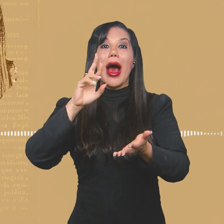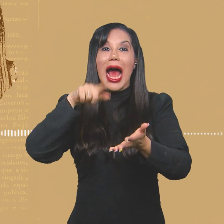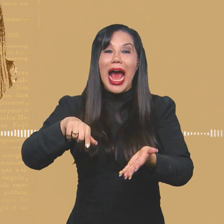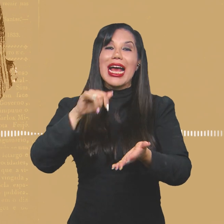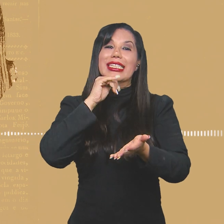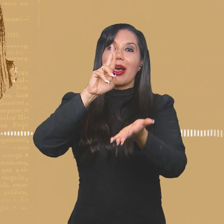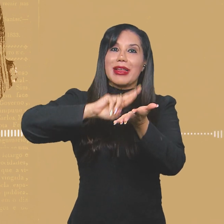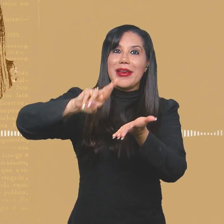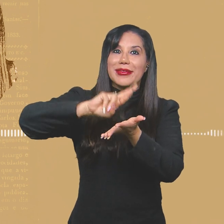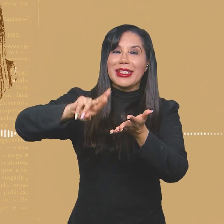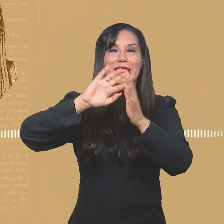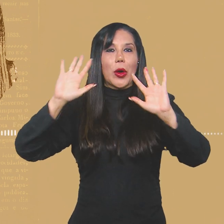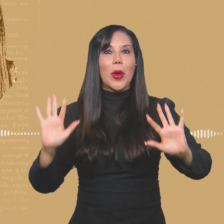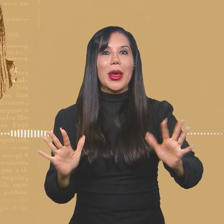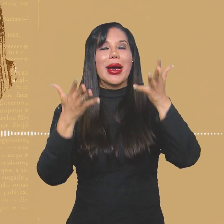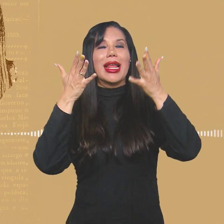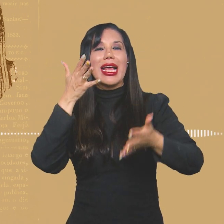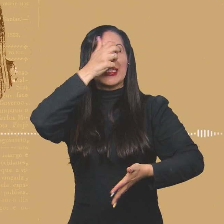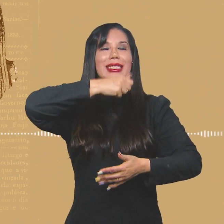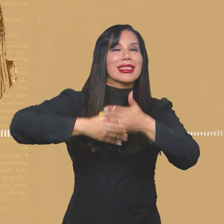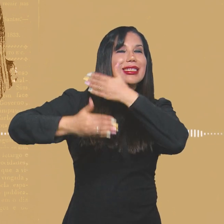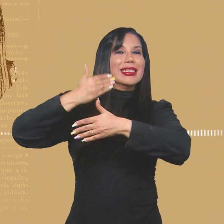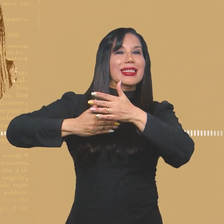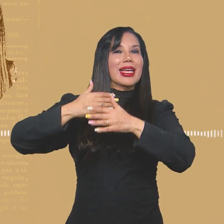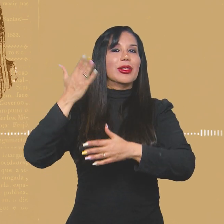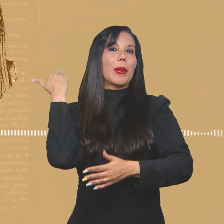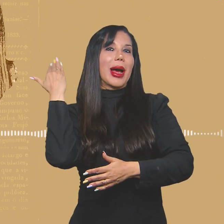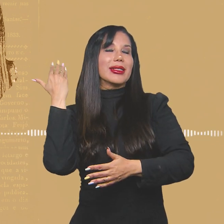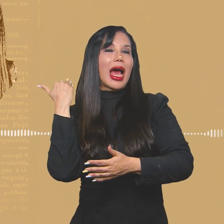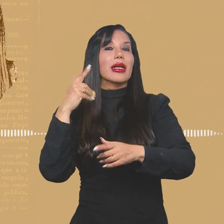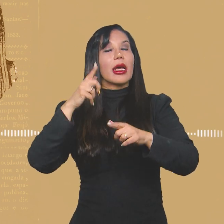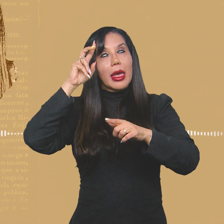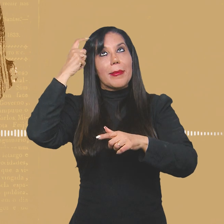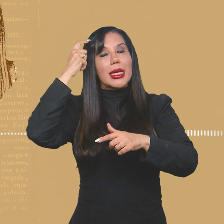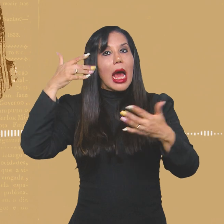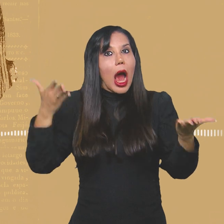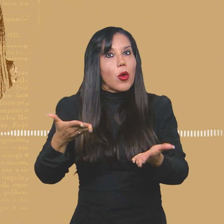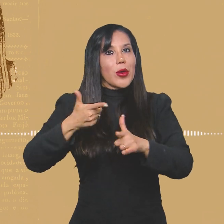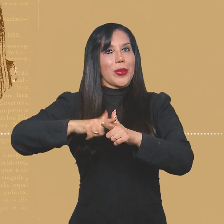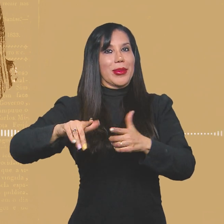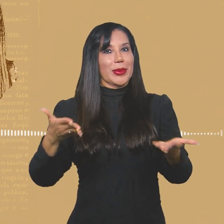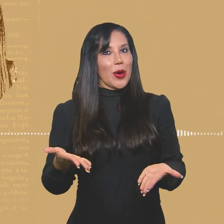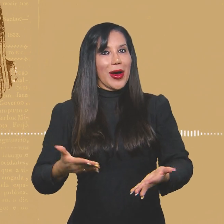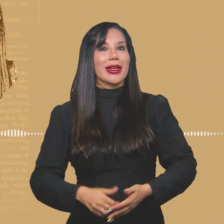edição comemorativa para resgatar debates do passado e repensá-los à luz dos problemas atuais.